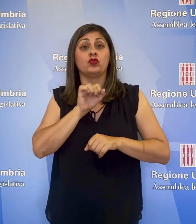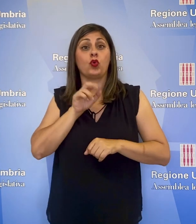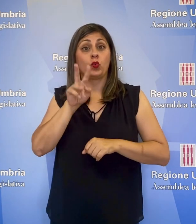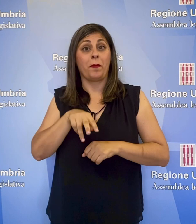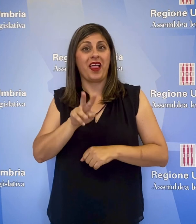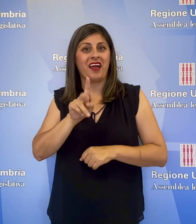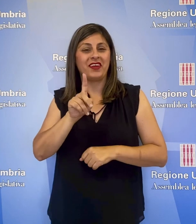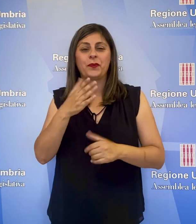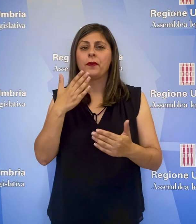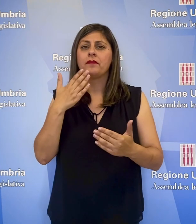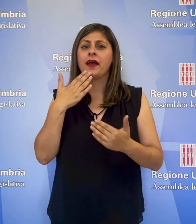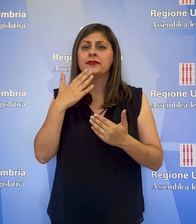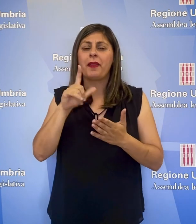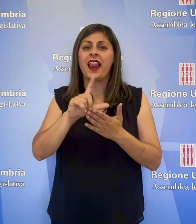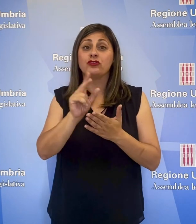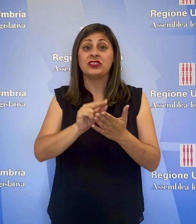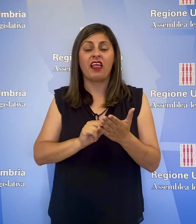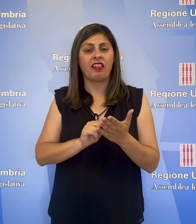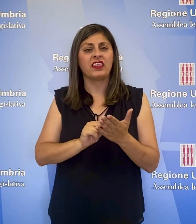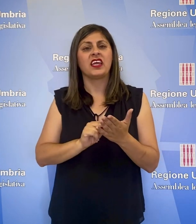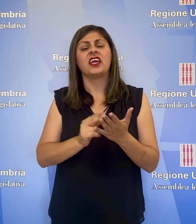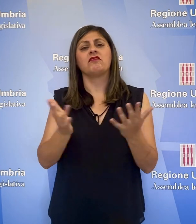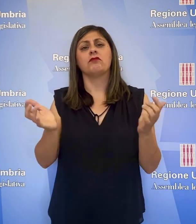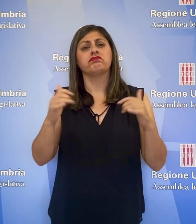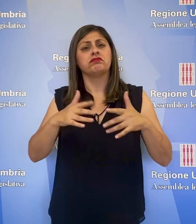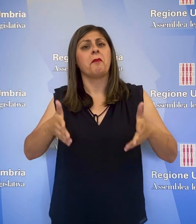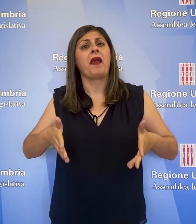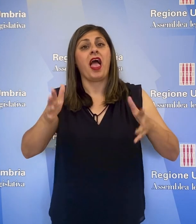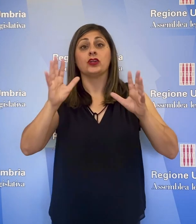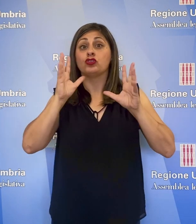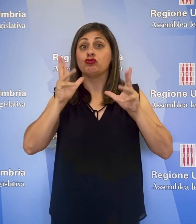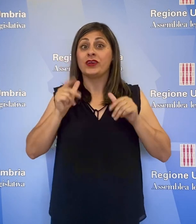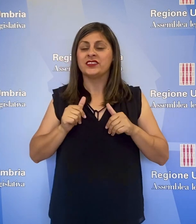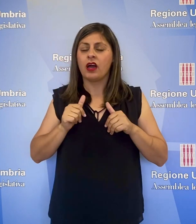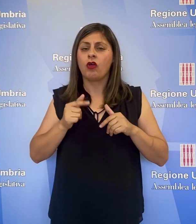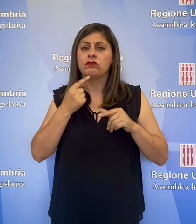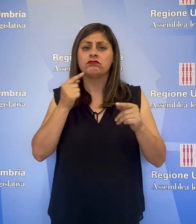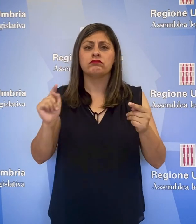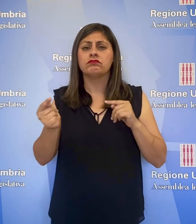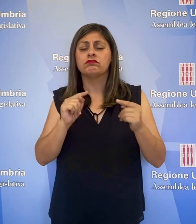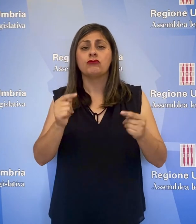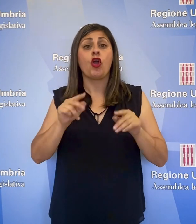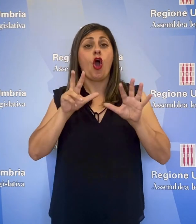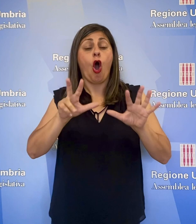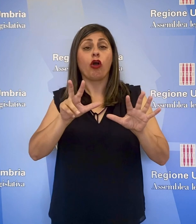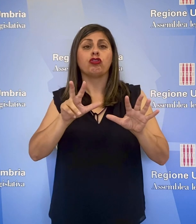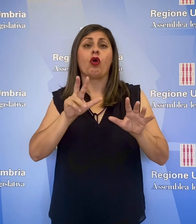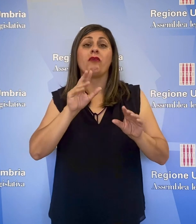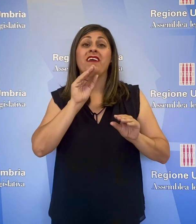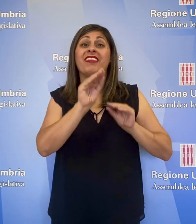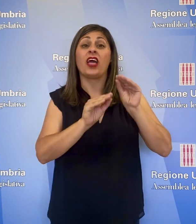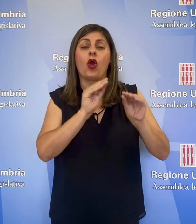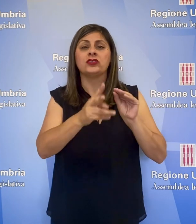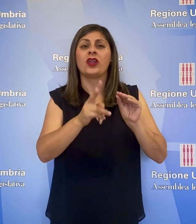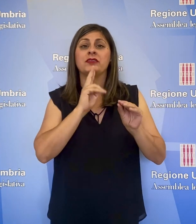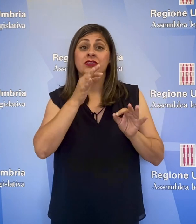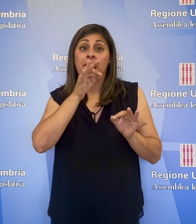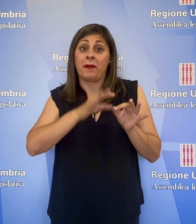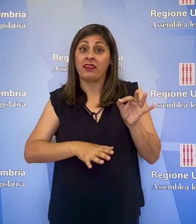l'Assemblea Legislativa, riunita a Palazzo Cesaroni, ha discusso otto interrogazioni a risposta immediata ed ha approvato